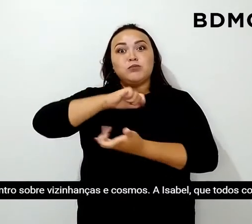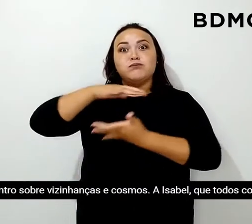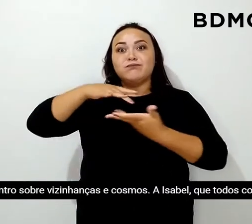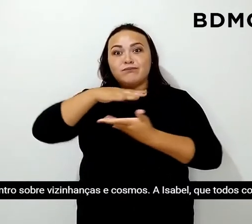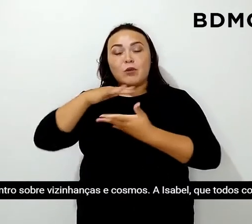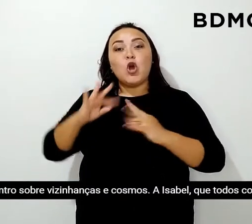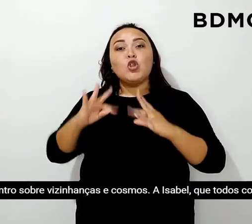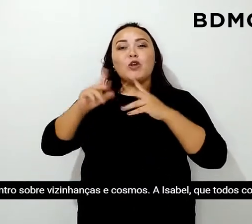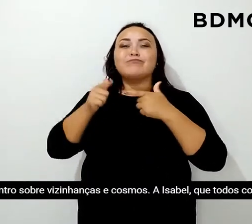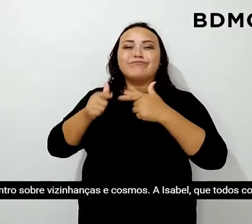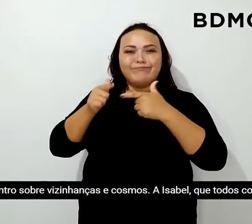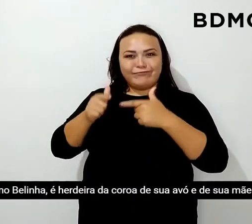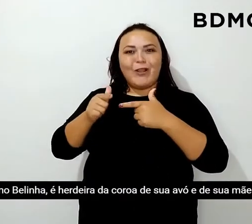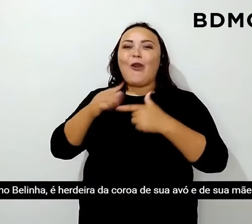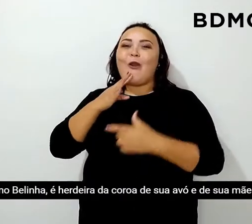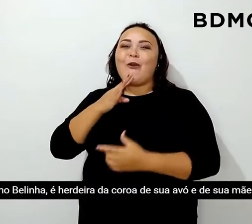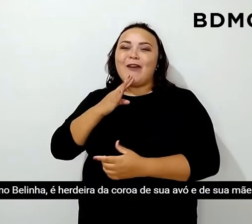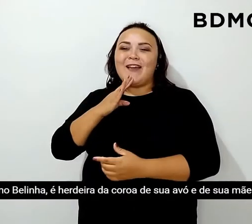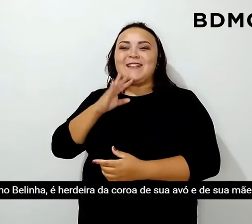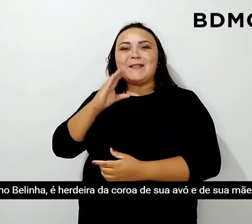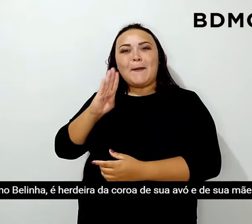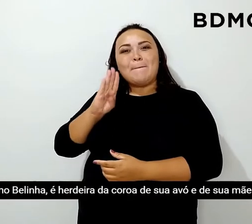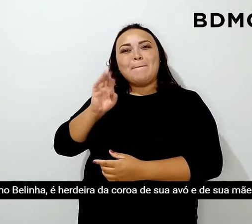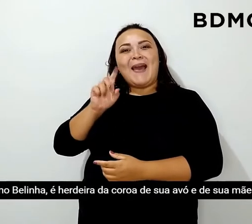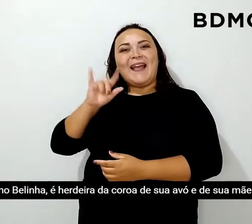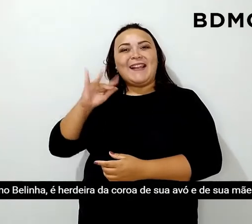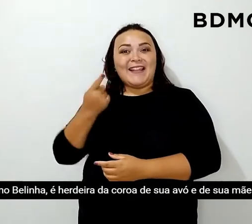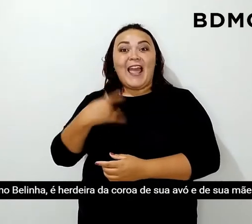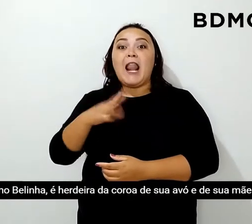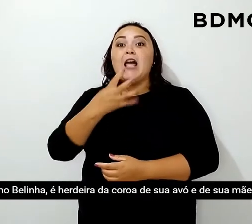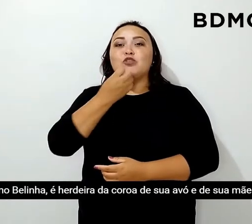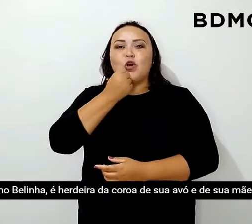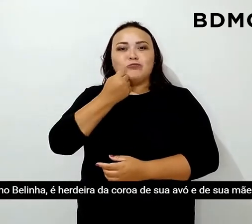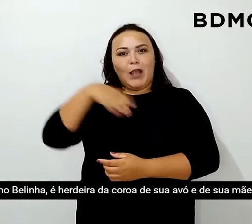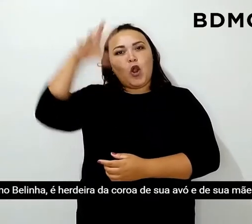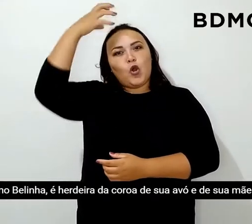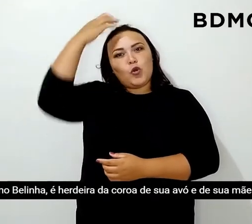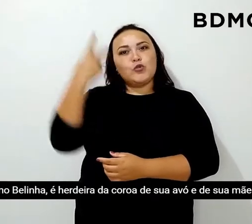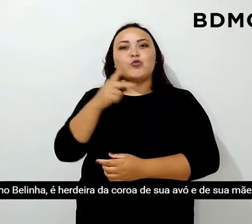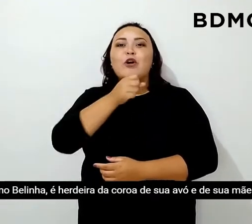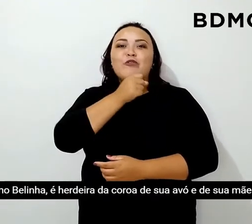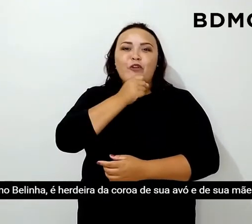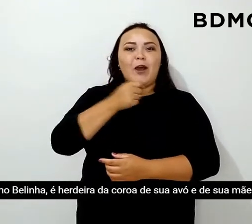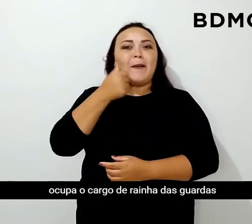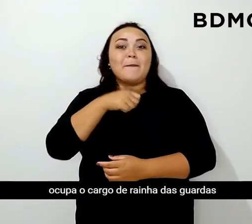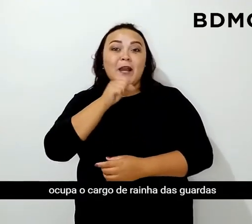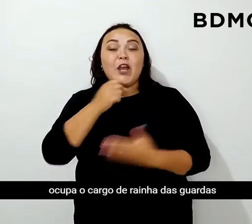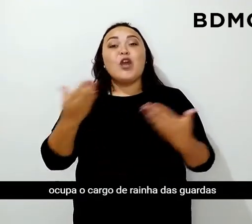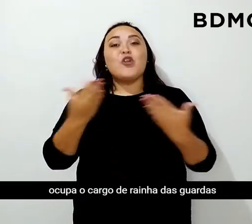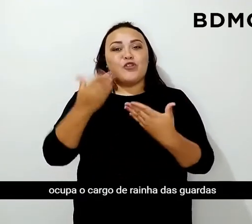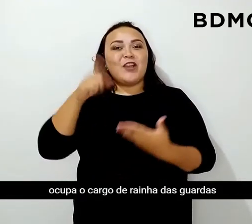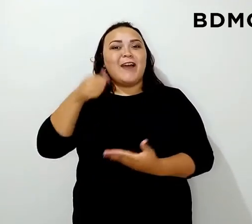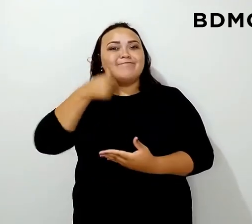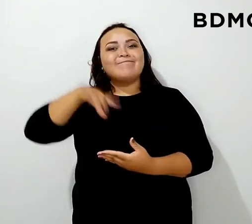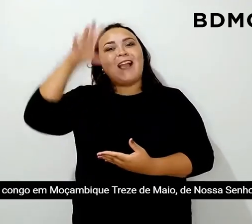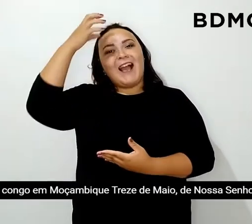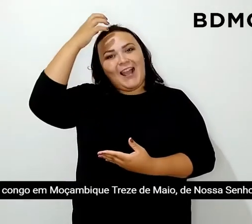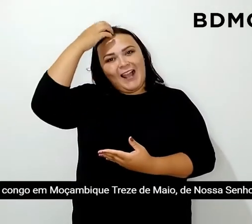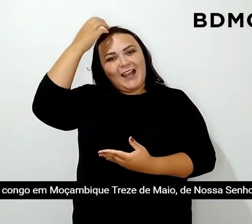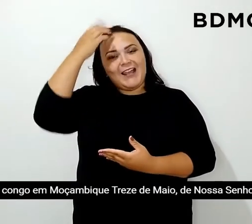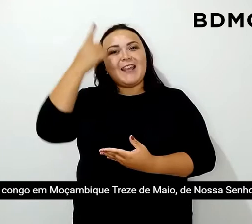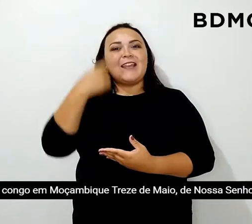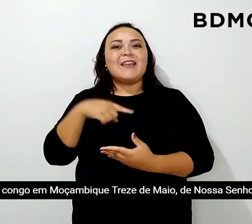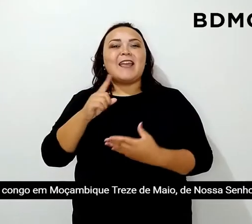A Isabel, que todos conhecem como Belinha, é herdeira da coroa de sua avó e de sua mãe e hoje ocupa o cargo de Rainha das